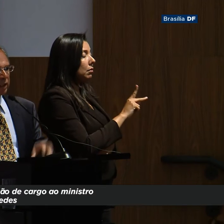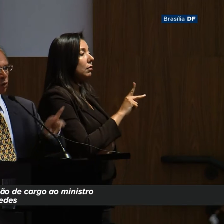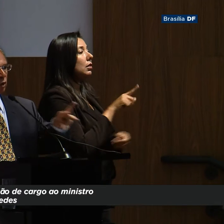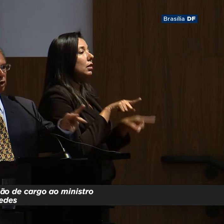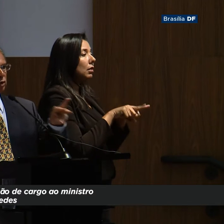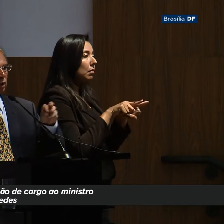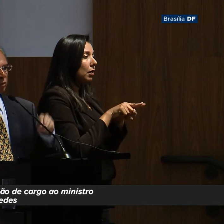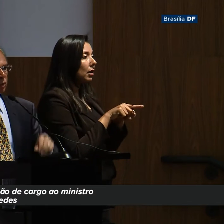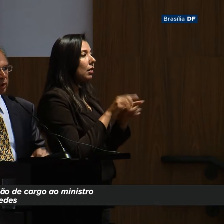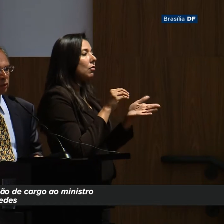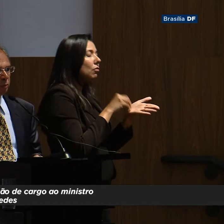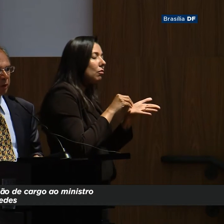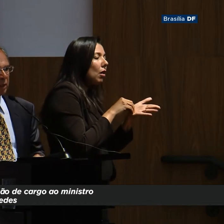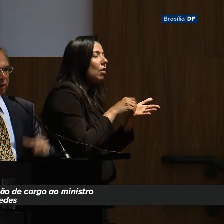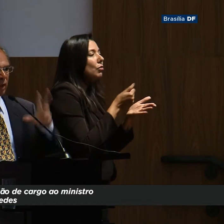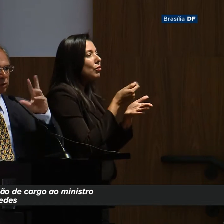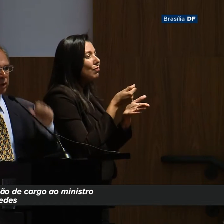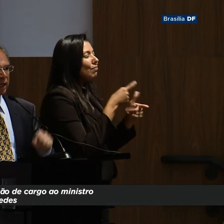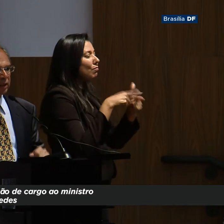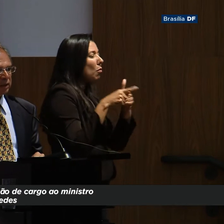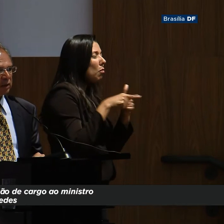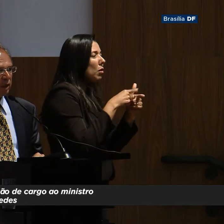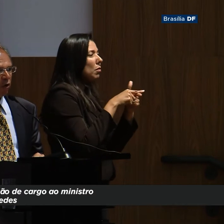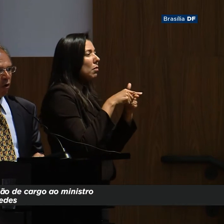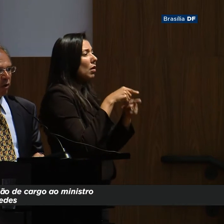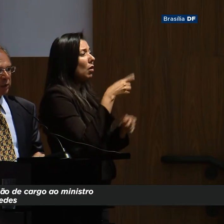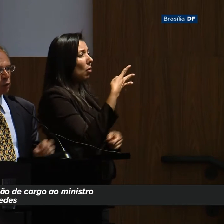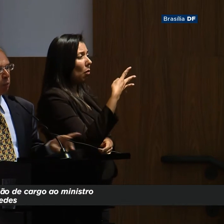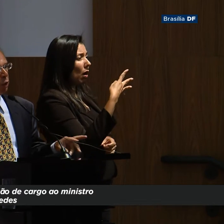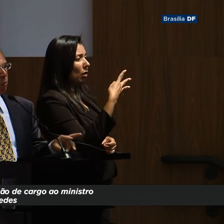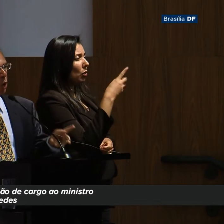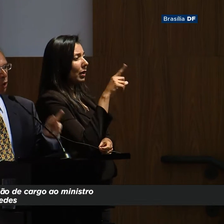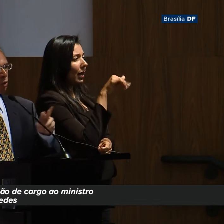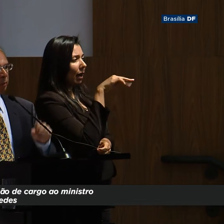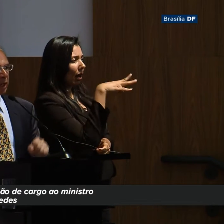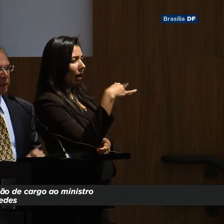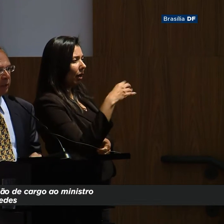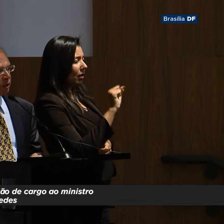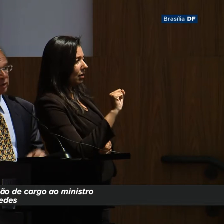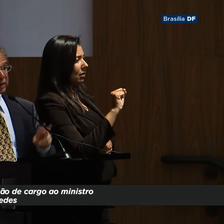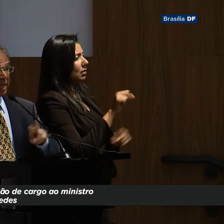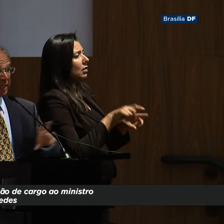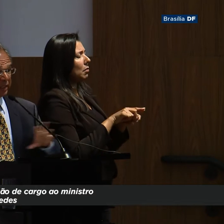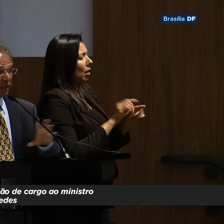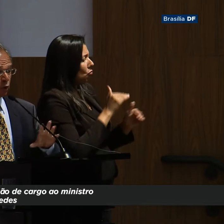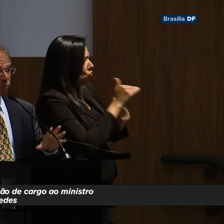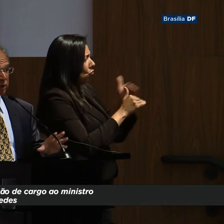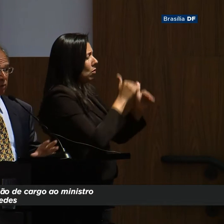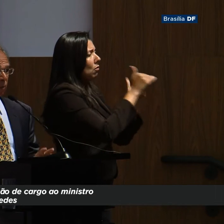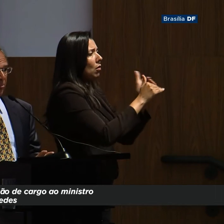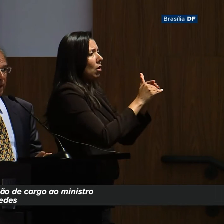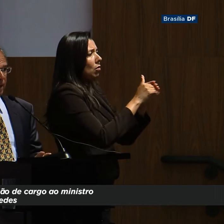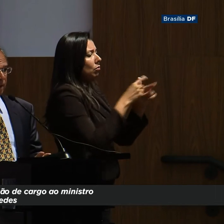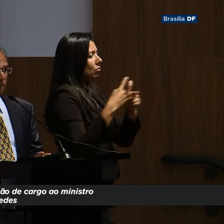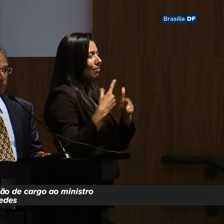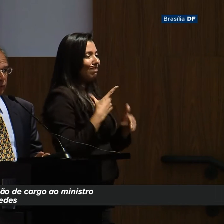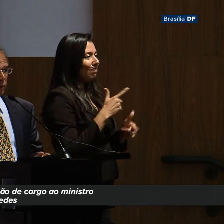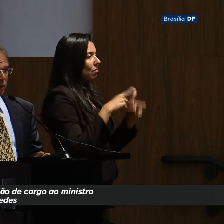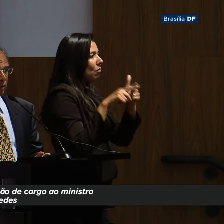de gastos, que era em torno de 18% do PIB há quatro décadas, e subiu monotômicamente, sem interrupção.